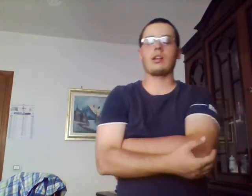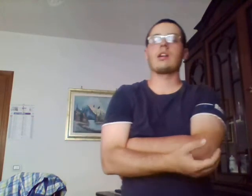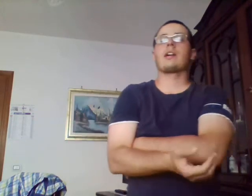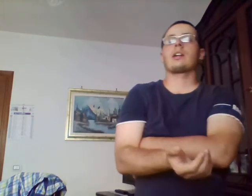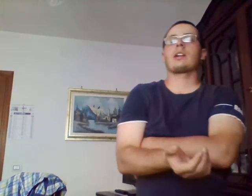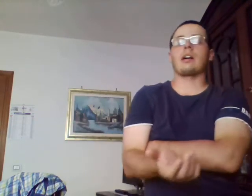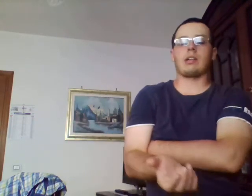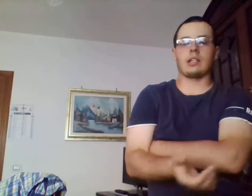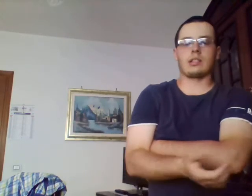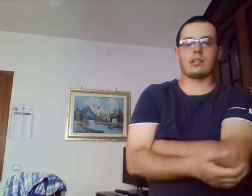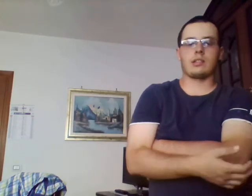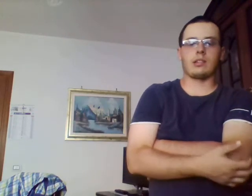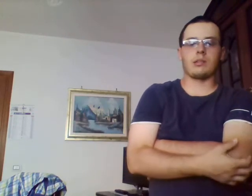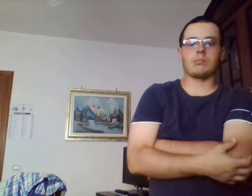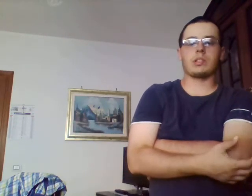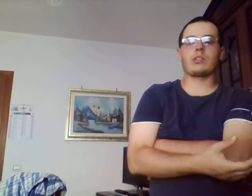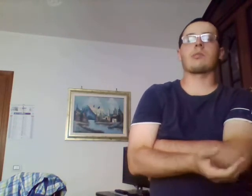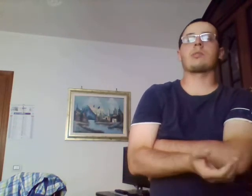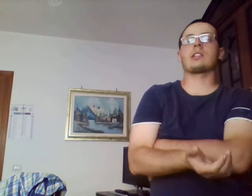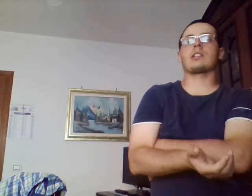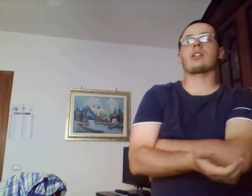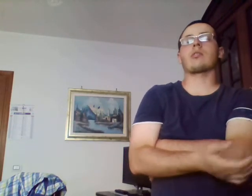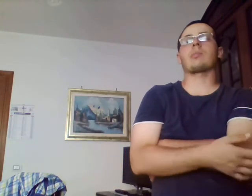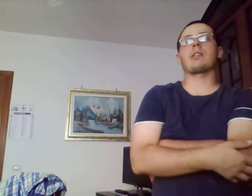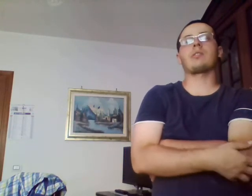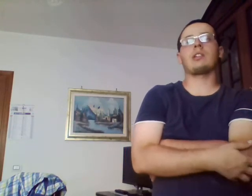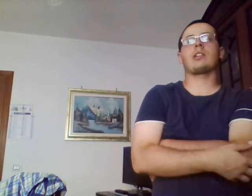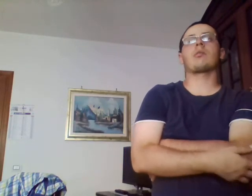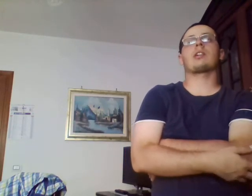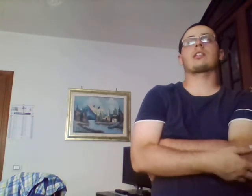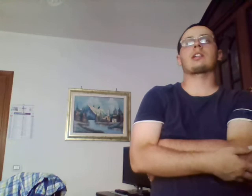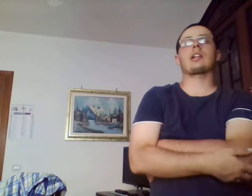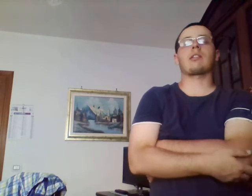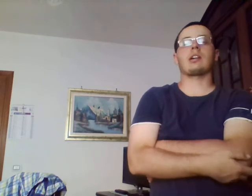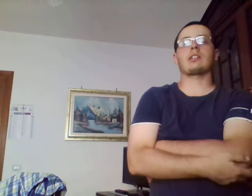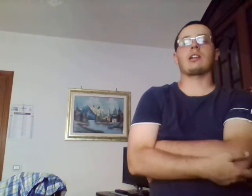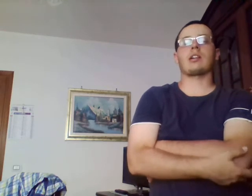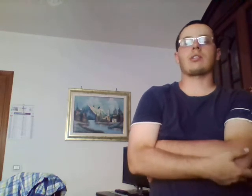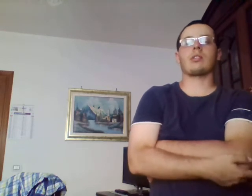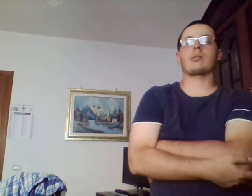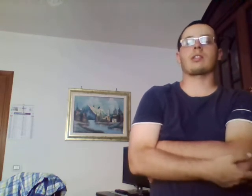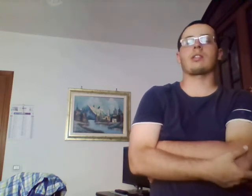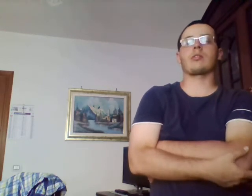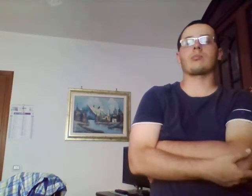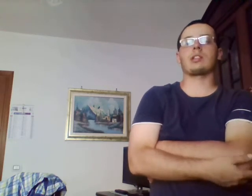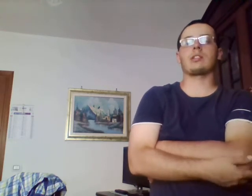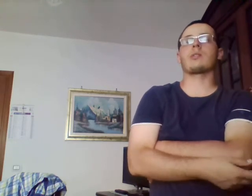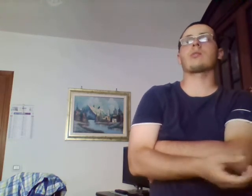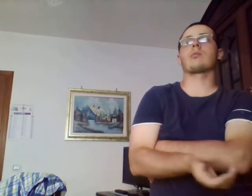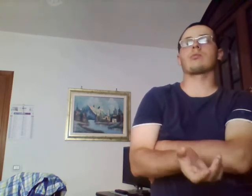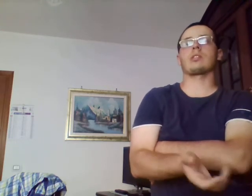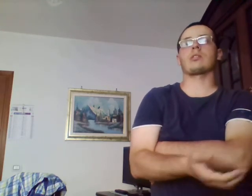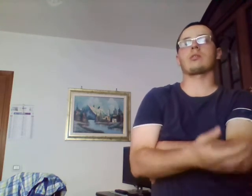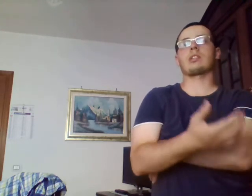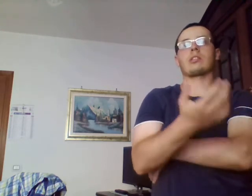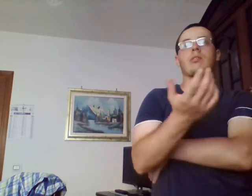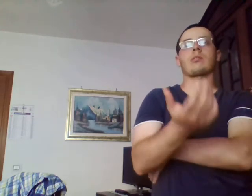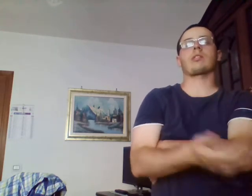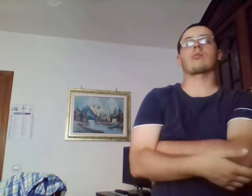cavalli semplicemente da compagnia, o anche cavalli da corsa, da competizione o da corsa ad